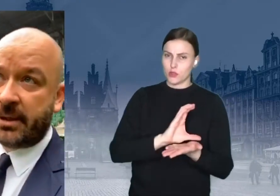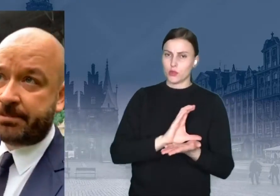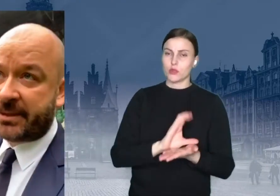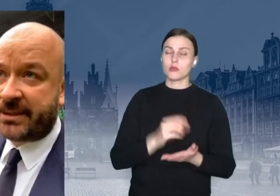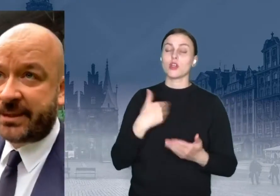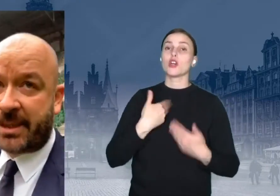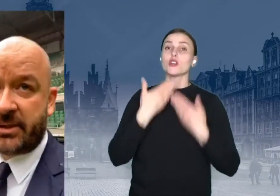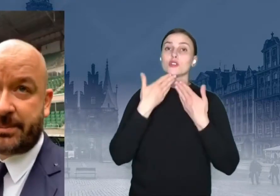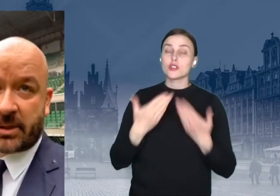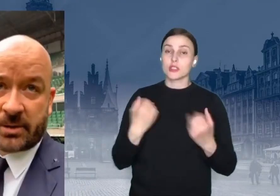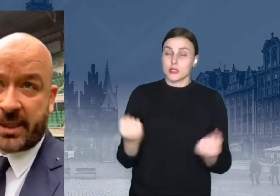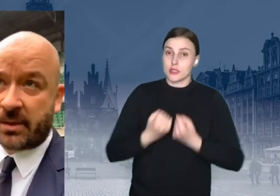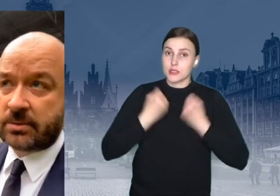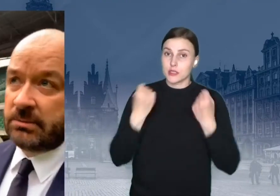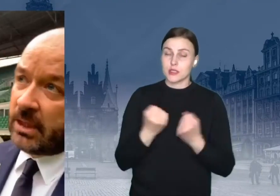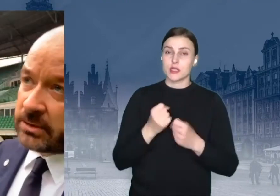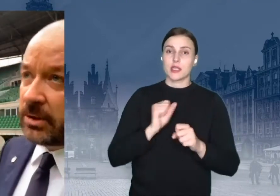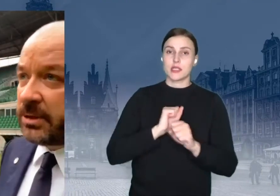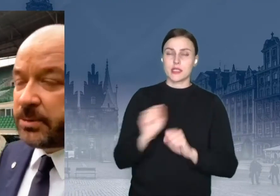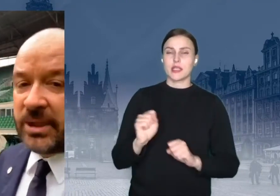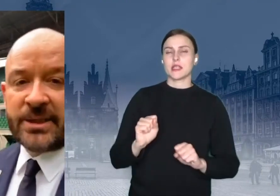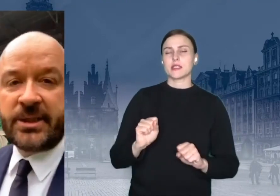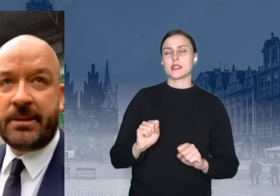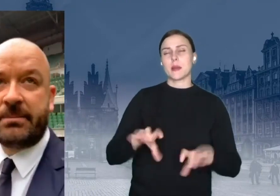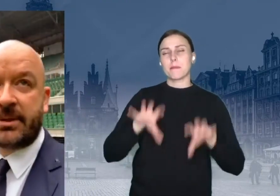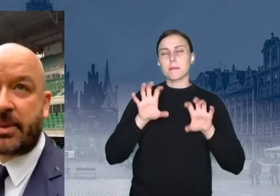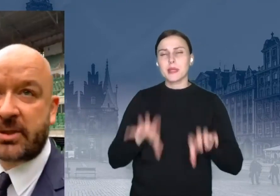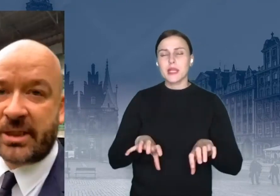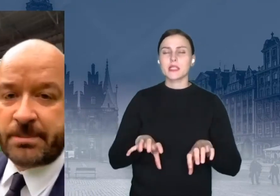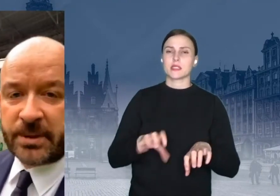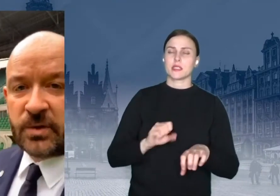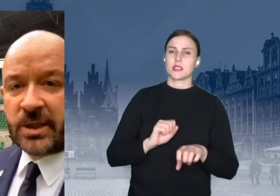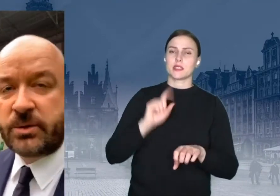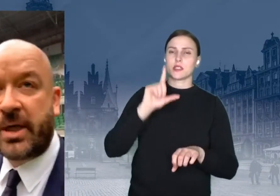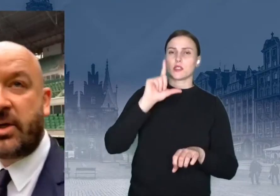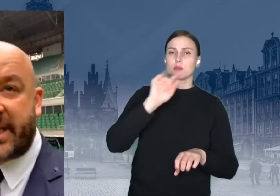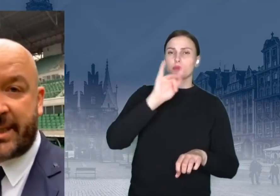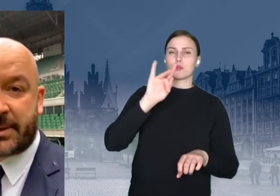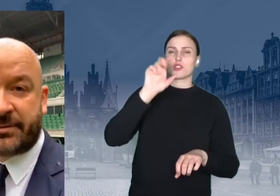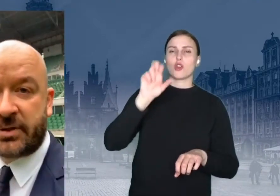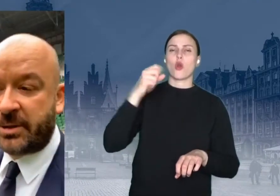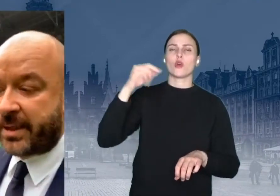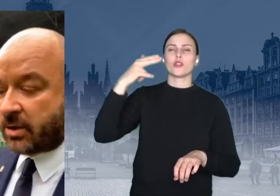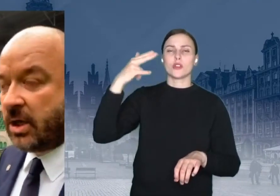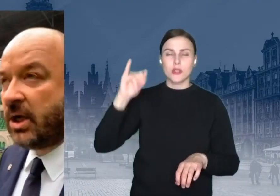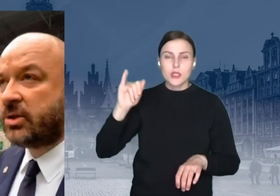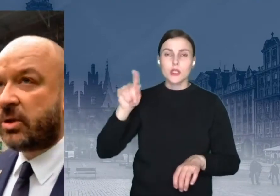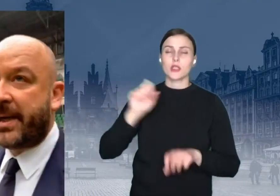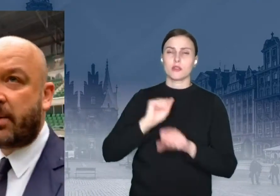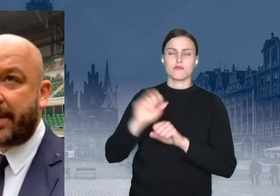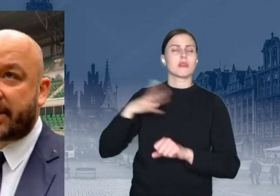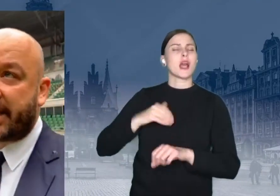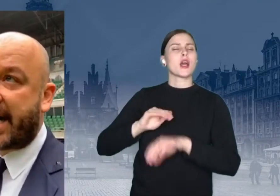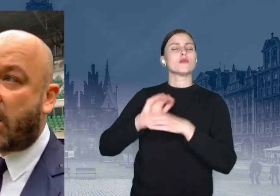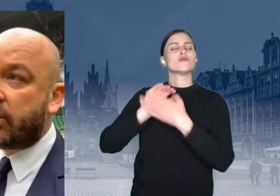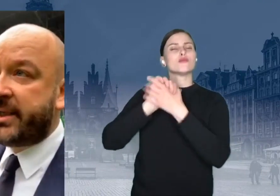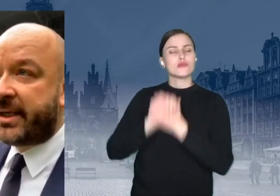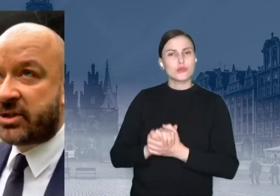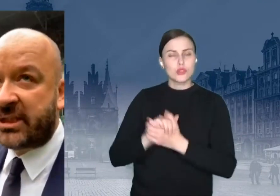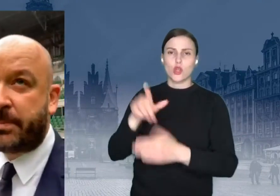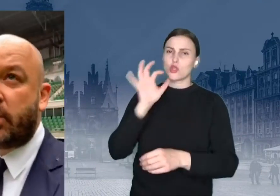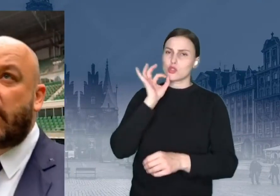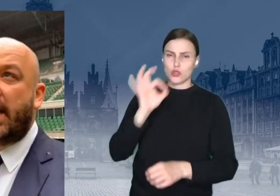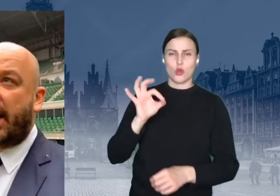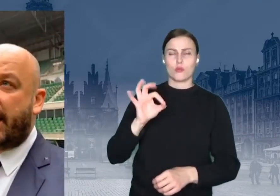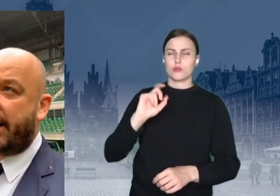staraniom prezesa Marcina Przychodnego, z którym się przyjaźnie, jeżeli mogę sobie tak pozwolić, ale którego cenię przede wszystkim jako dobrego menadżera,